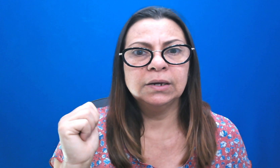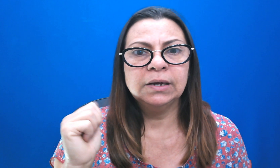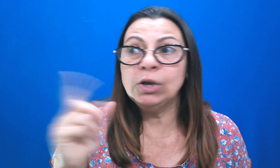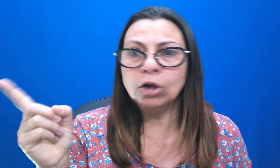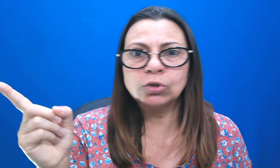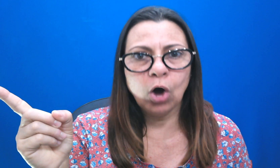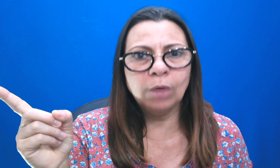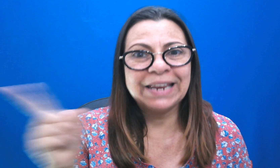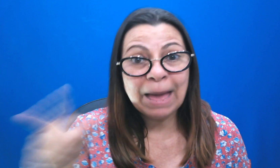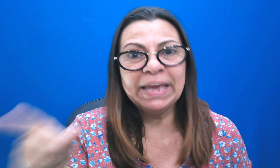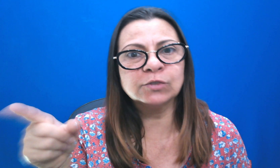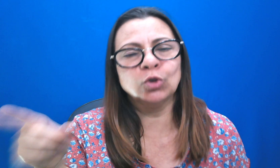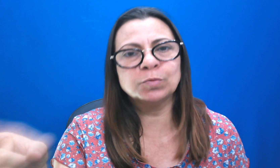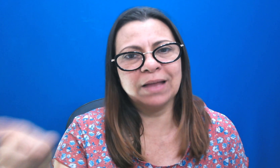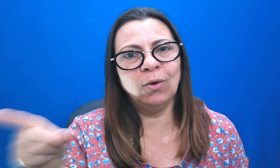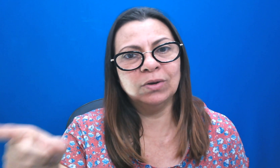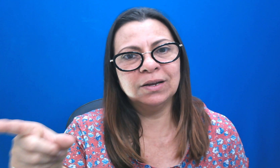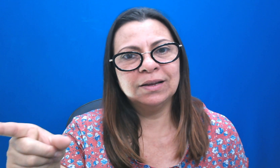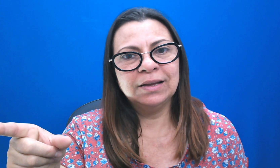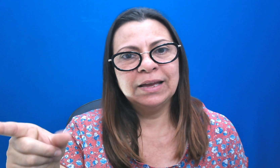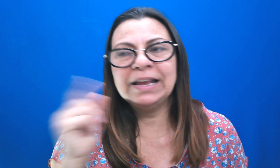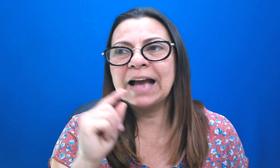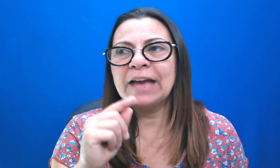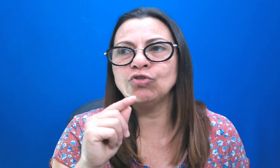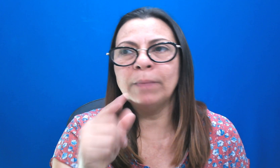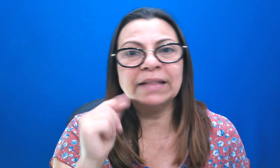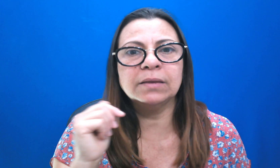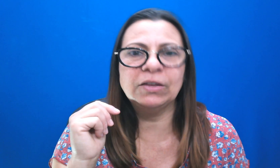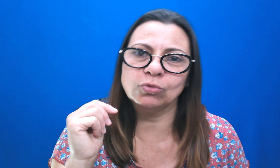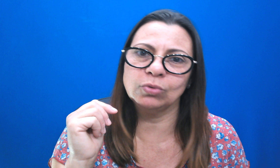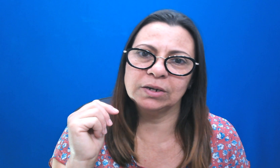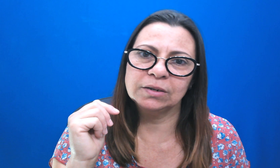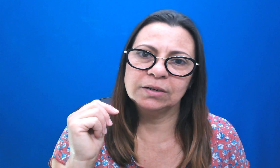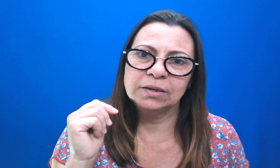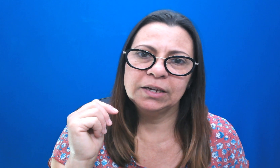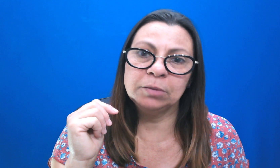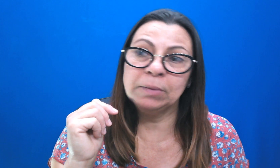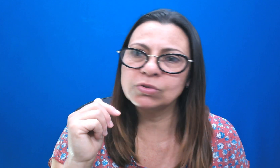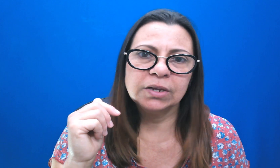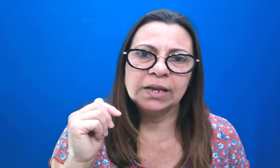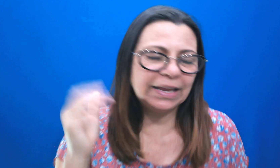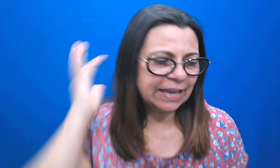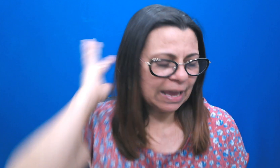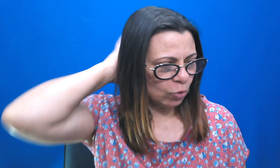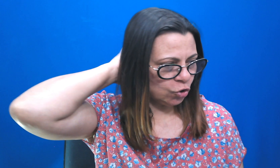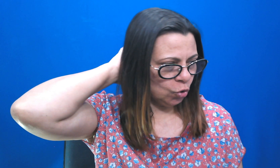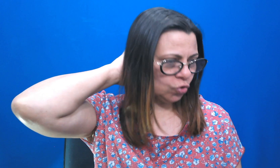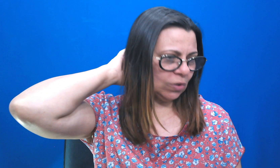E outro homem, lá mesmo no hospital, ele caiu de 1 metro e meio de altura. Irmãos, ele quebrou esse osso